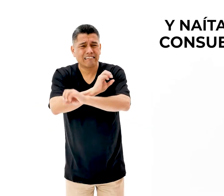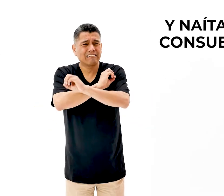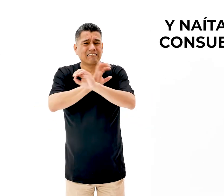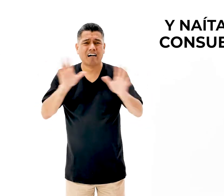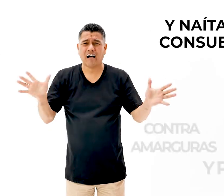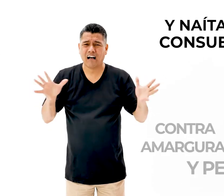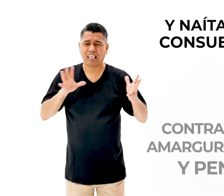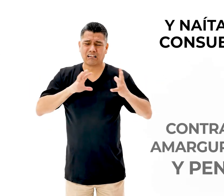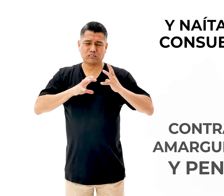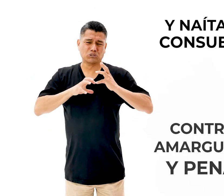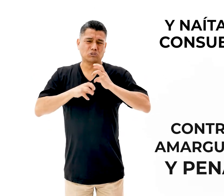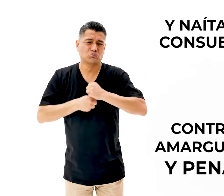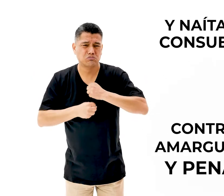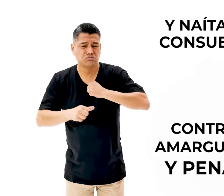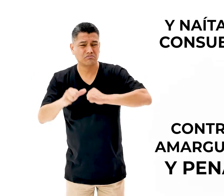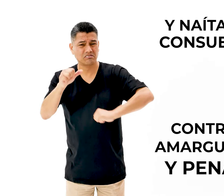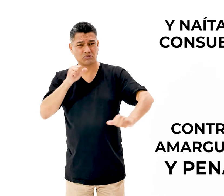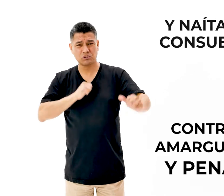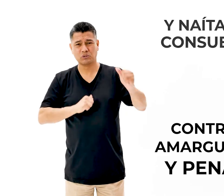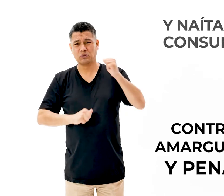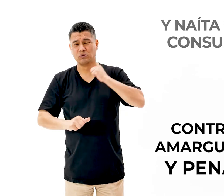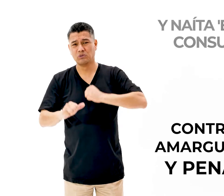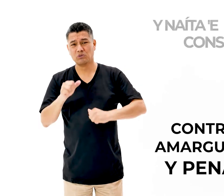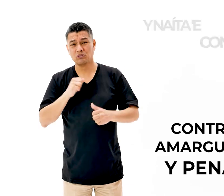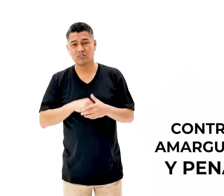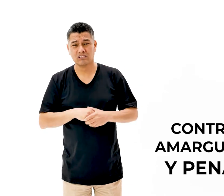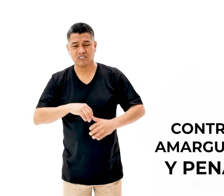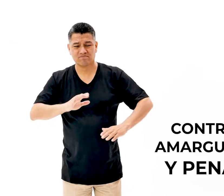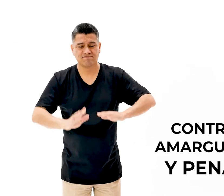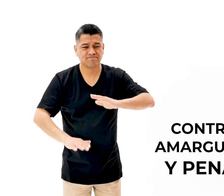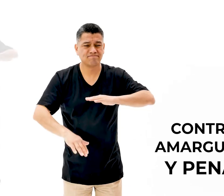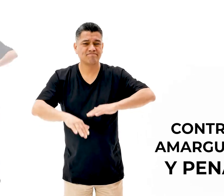consuelo contra amarguras y penas.